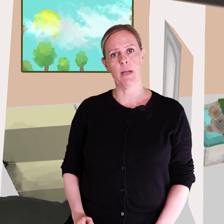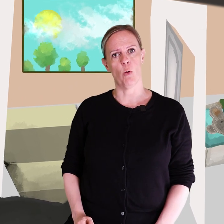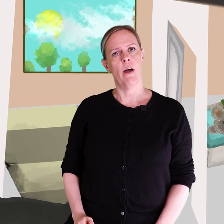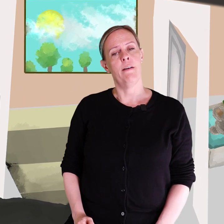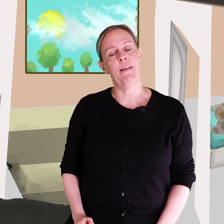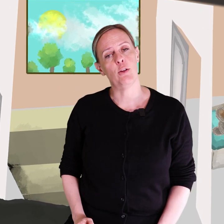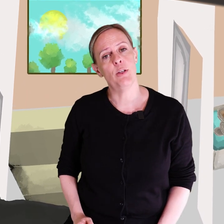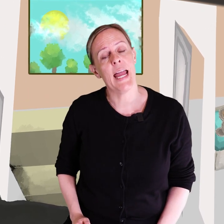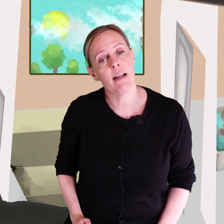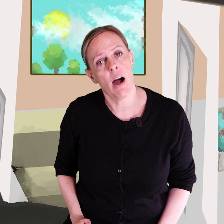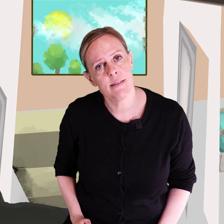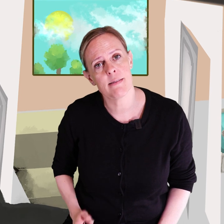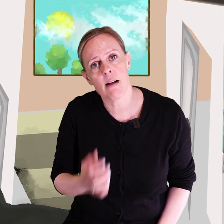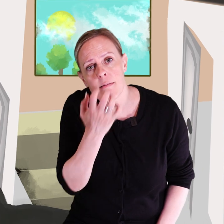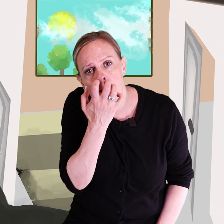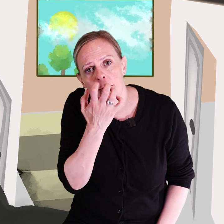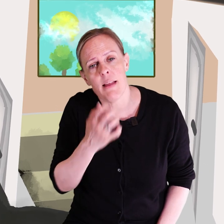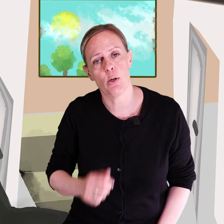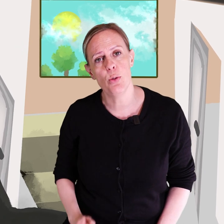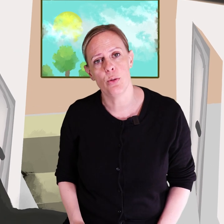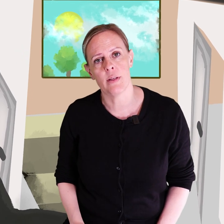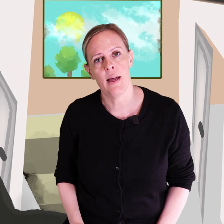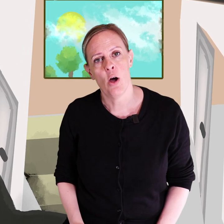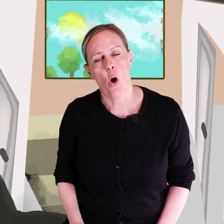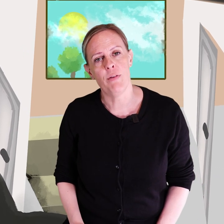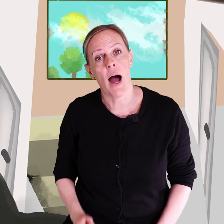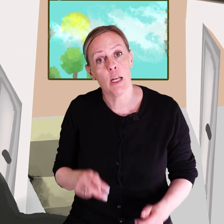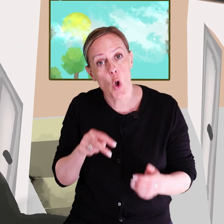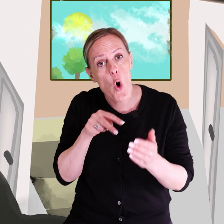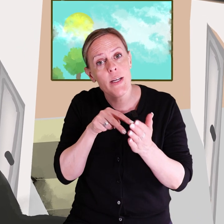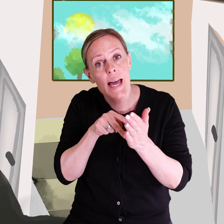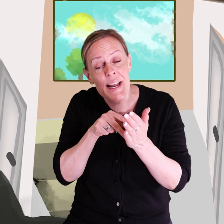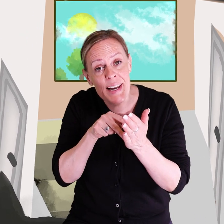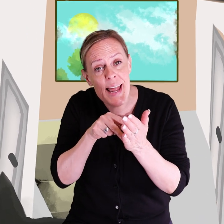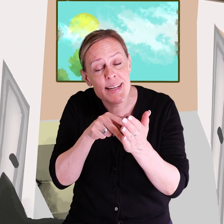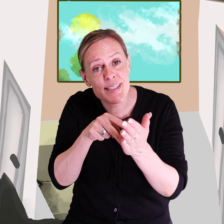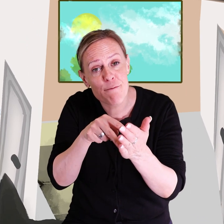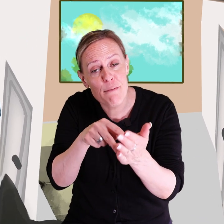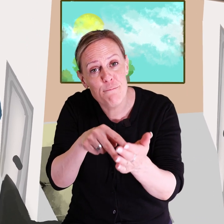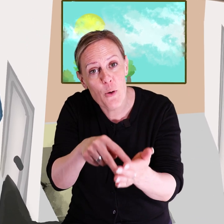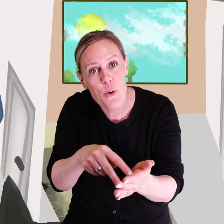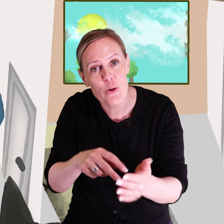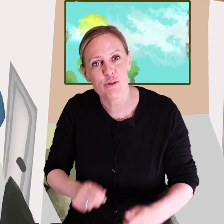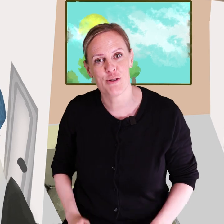Mjau. Vet du, det är ganska kallt där ute. Och vi har en lång resa framför oss.